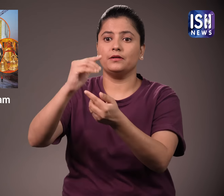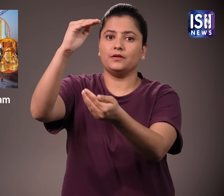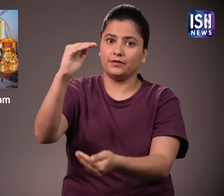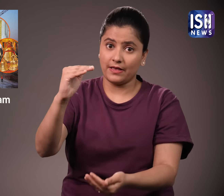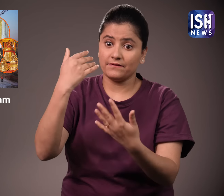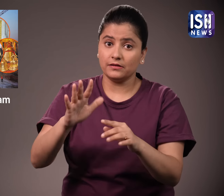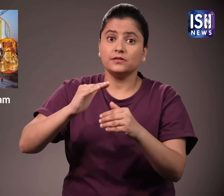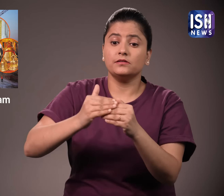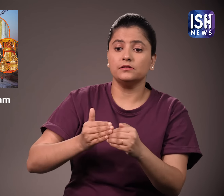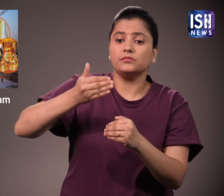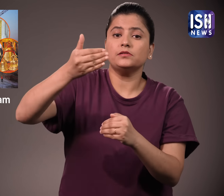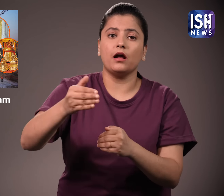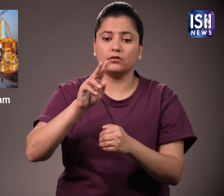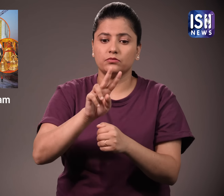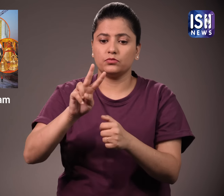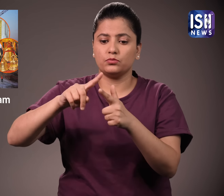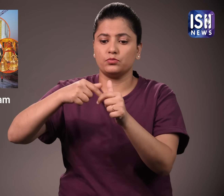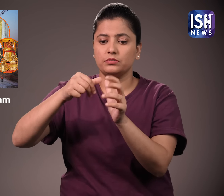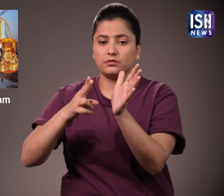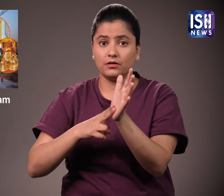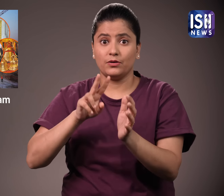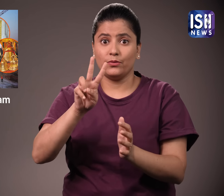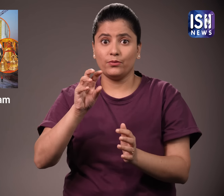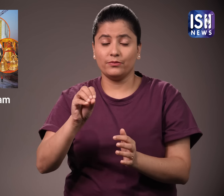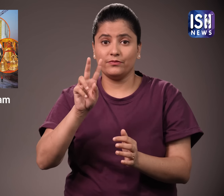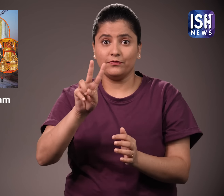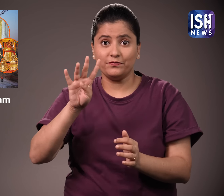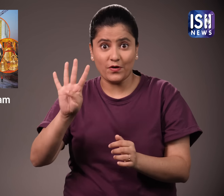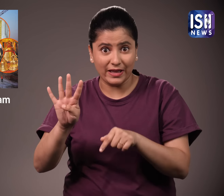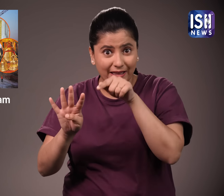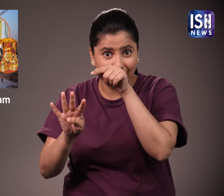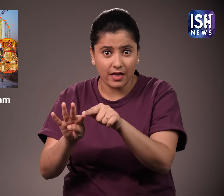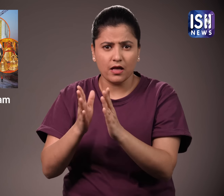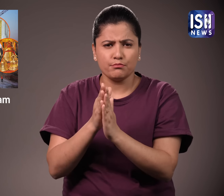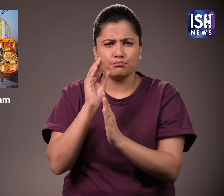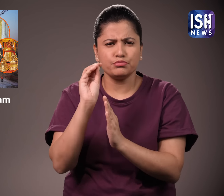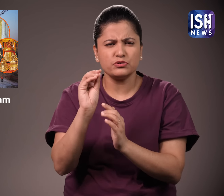और फिर 22 जन्वरी 2024 को बड़ी प्रान प्रतिष्टा पूजा होगी